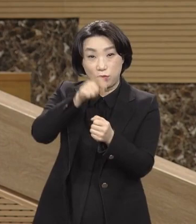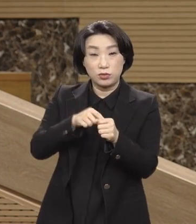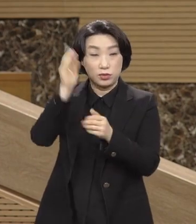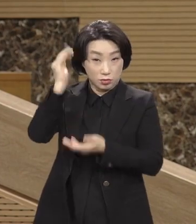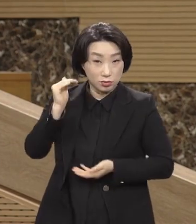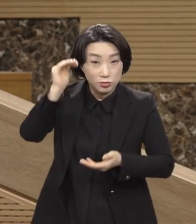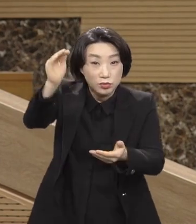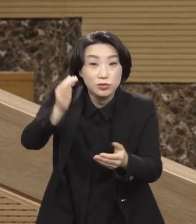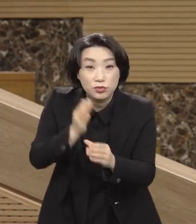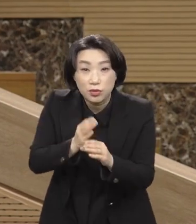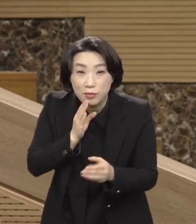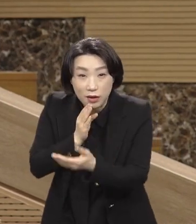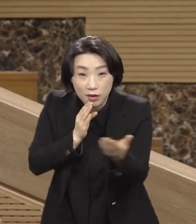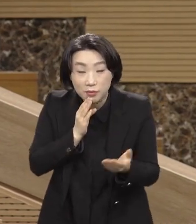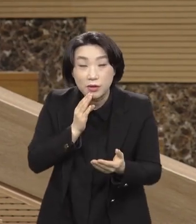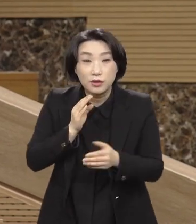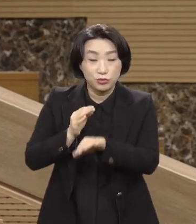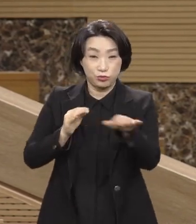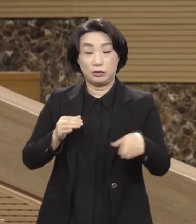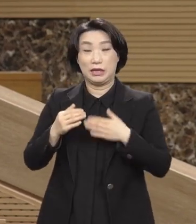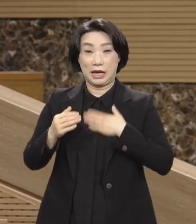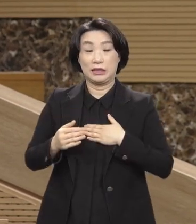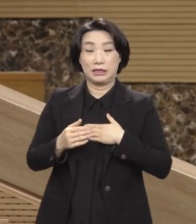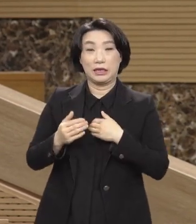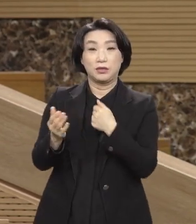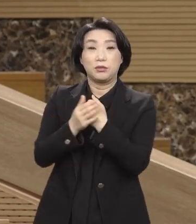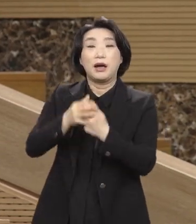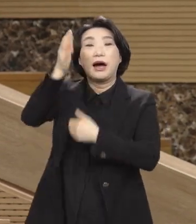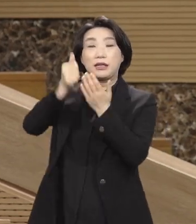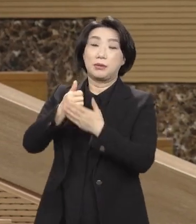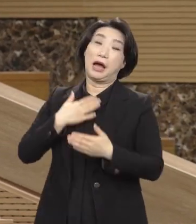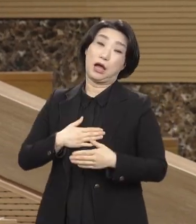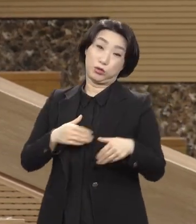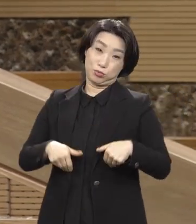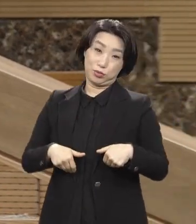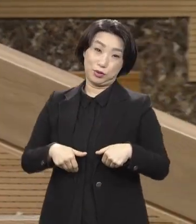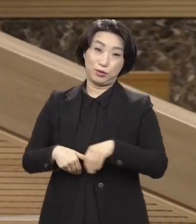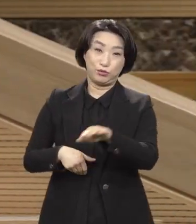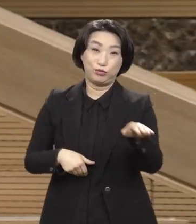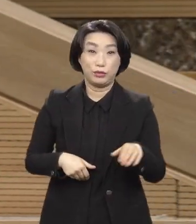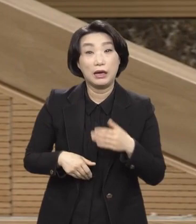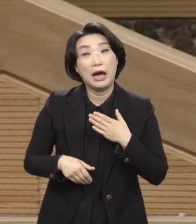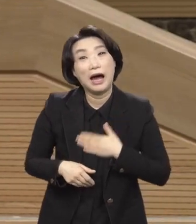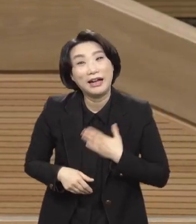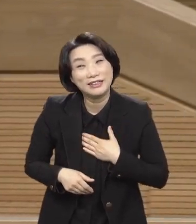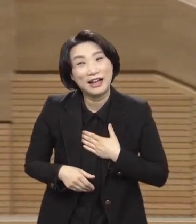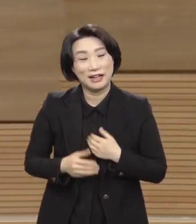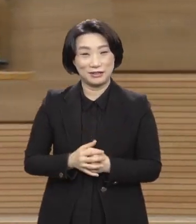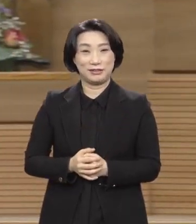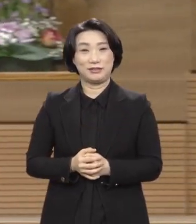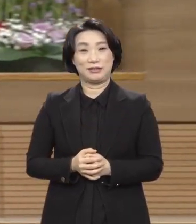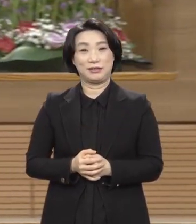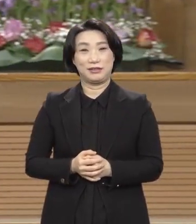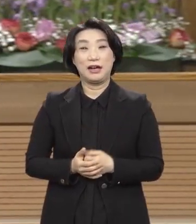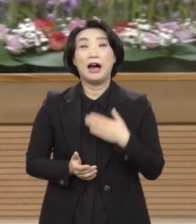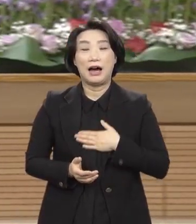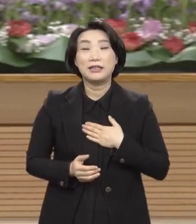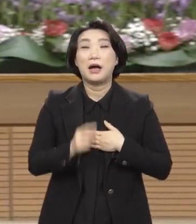우리는 알게 하시는 하나님을 알아야 된다. 안다. 안다는 말은 다 같이